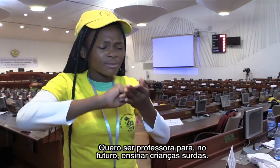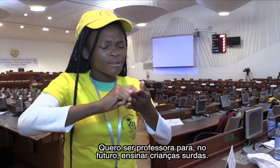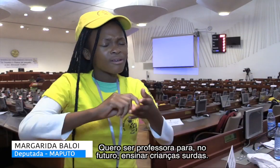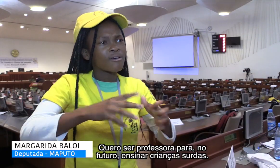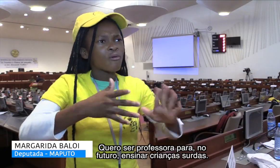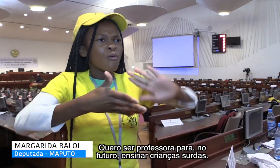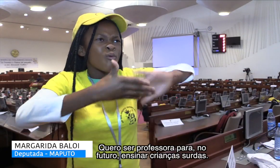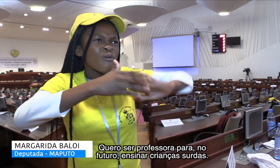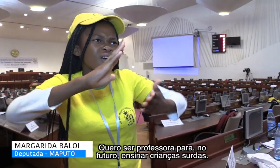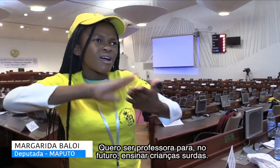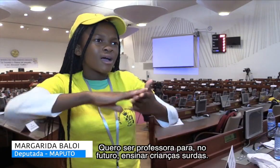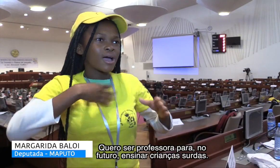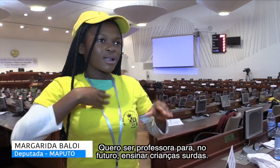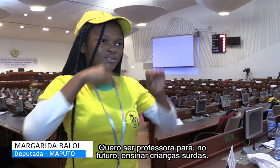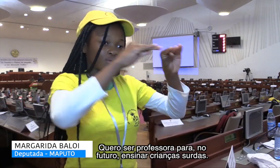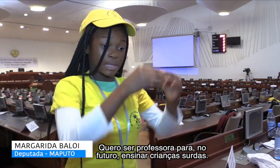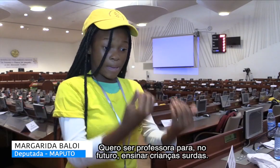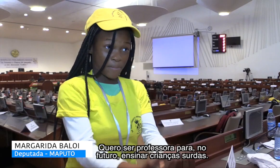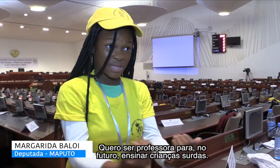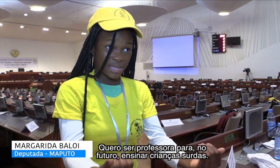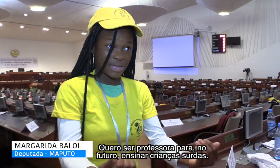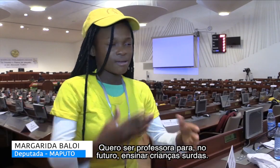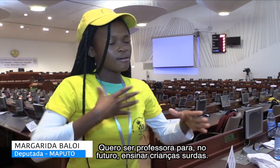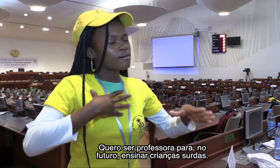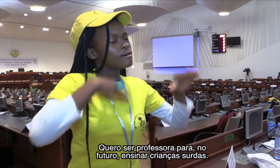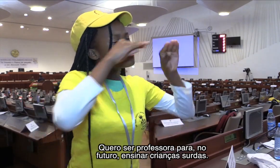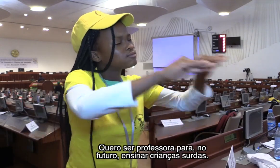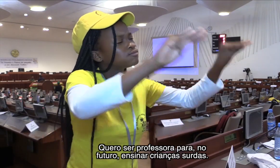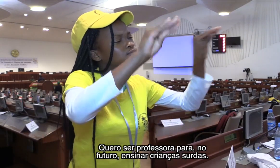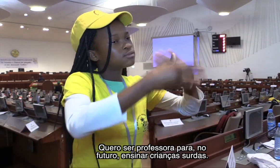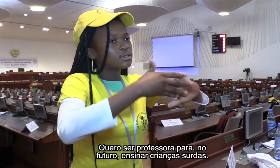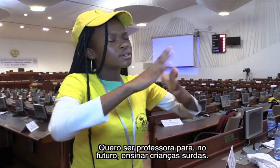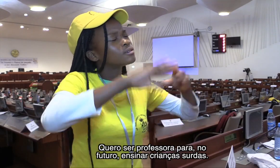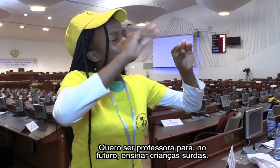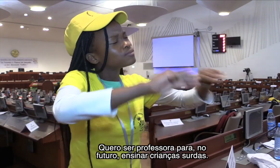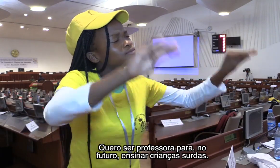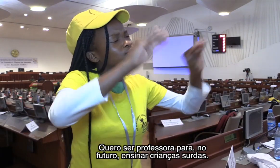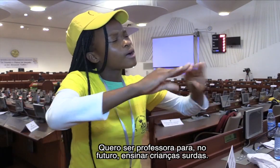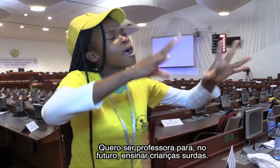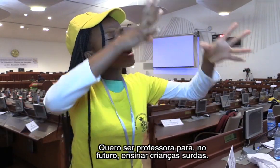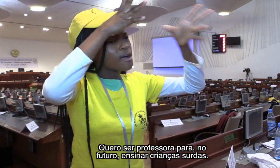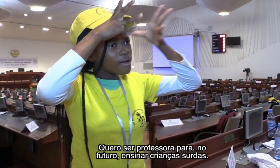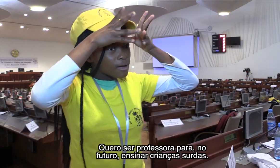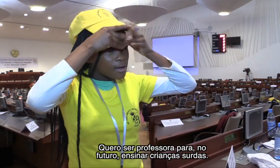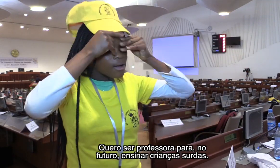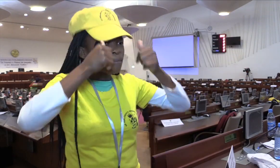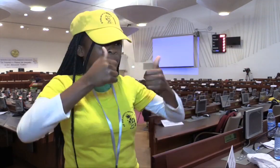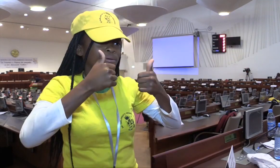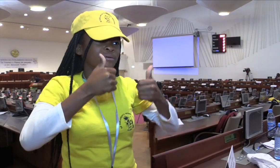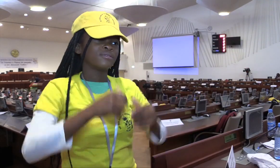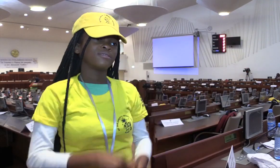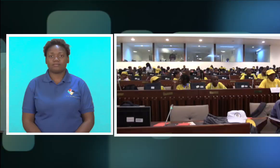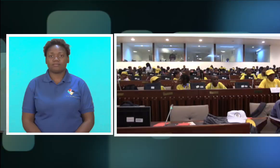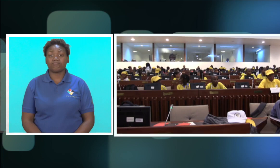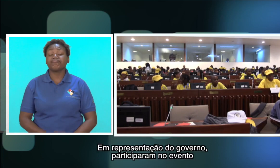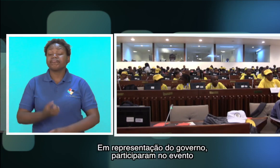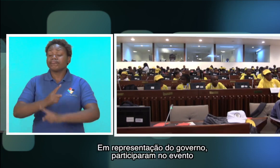Quero ser professora para no futuro ensinar crianças surdas. Em